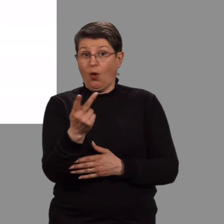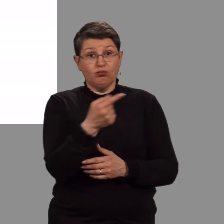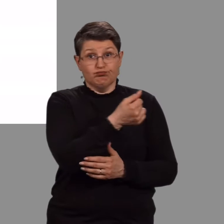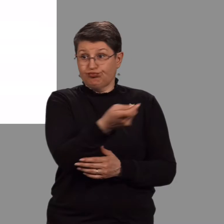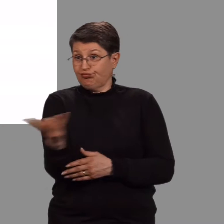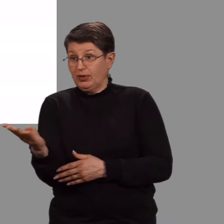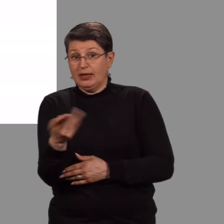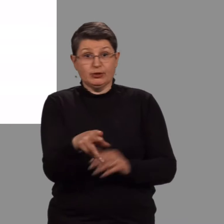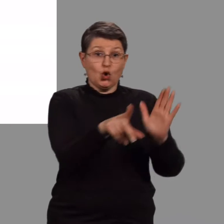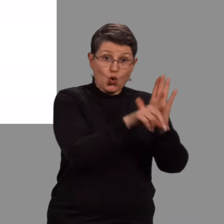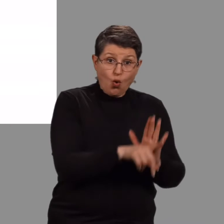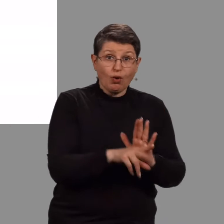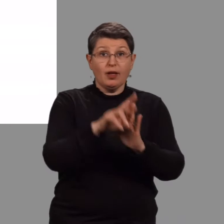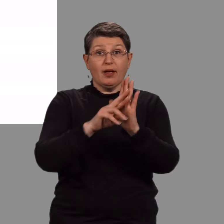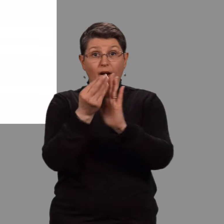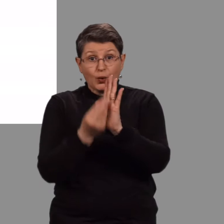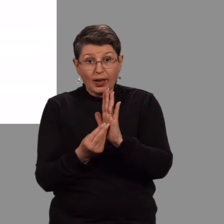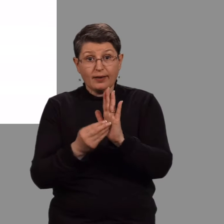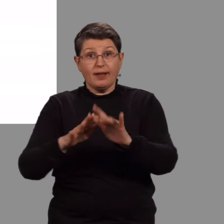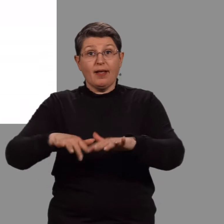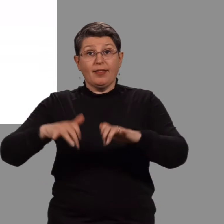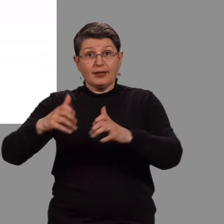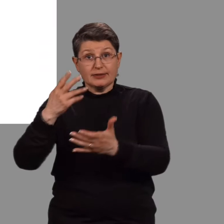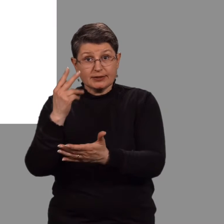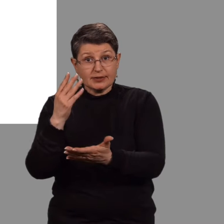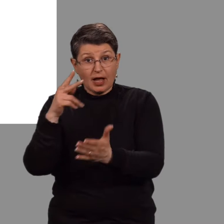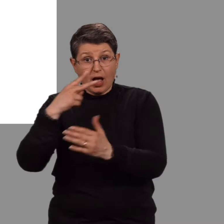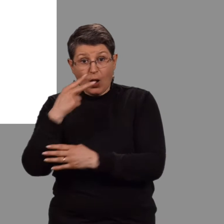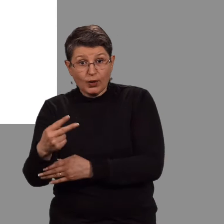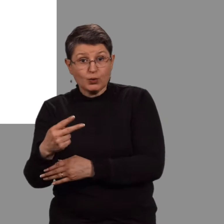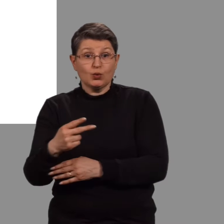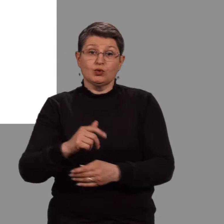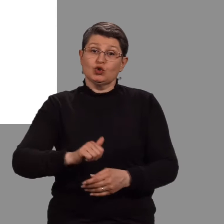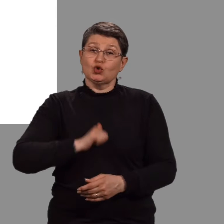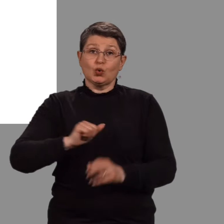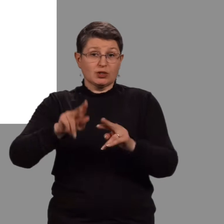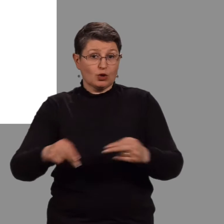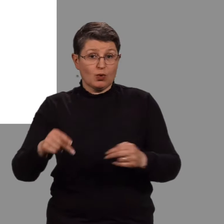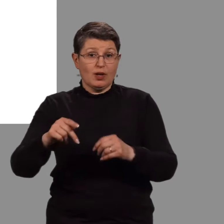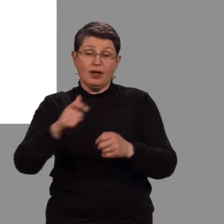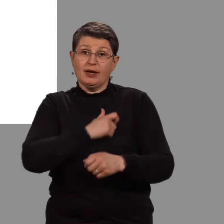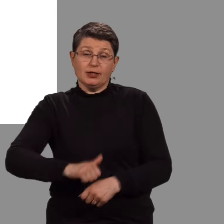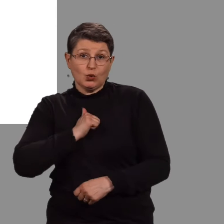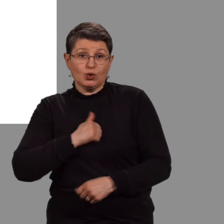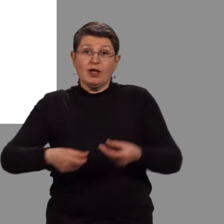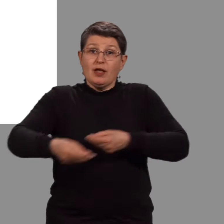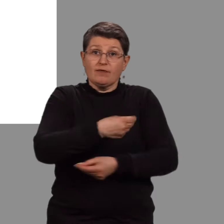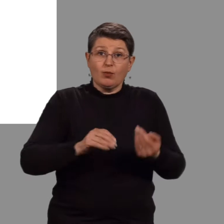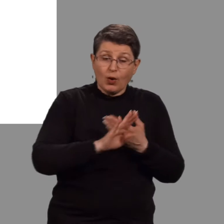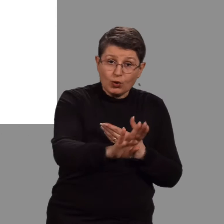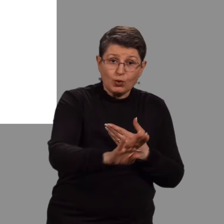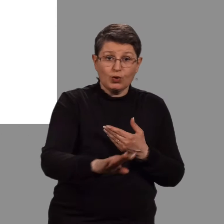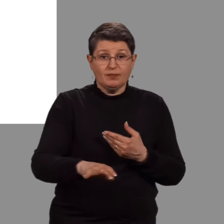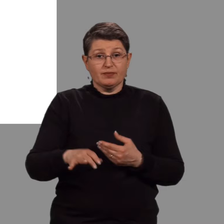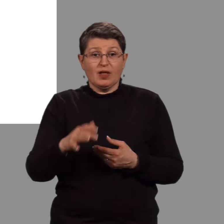lögum, reglgjörðum, þingsálutunum, stjórnar sáttmálaríkistjórnar, fjármála átlinn og sérstökum máláttunarsuðið